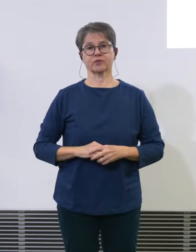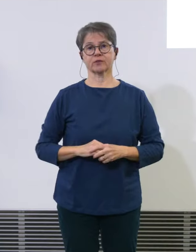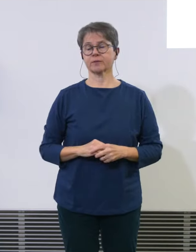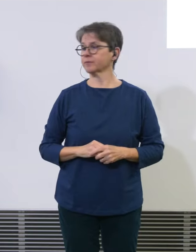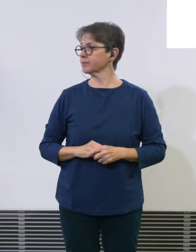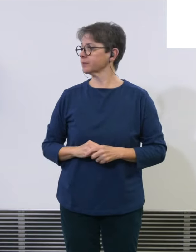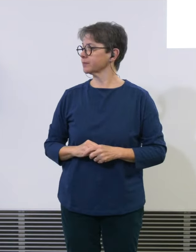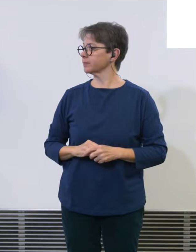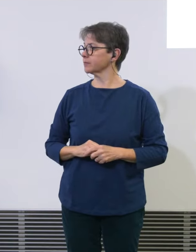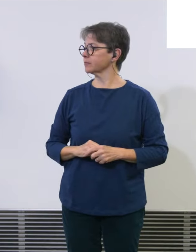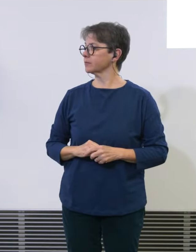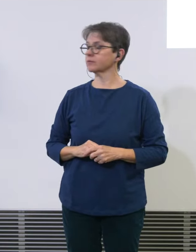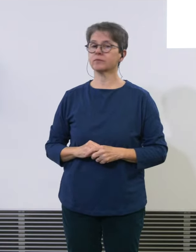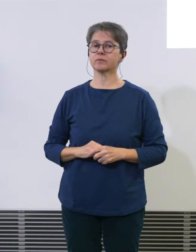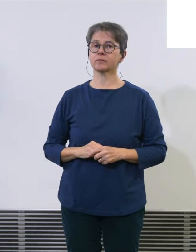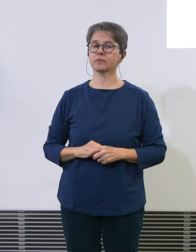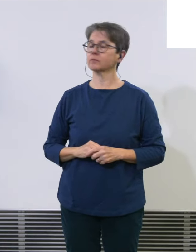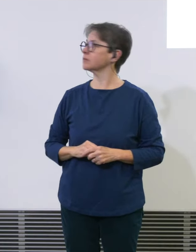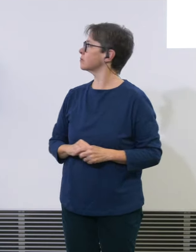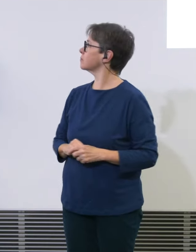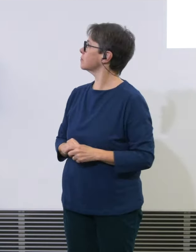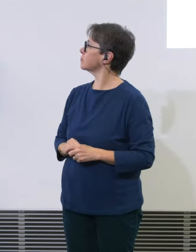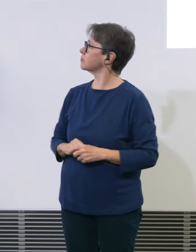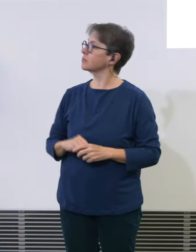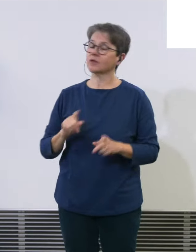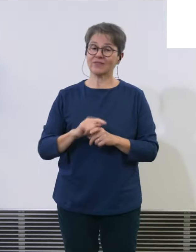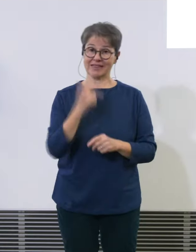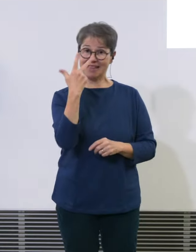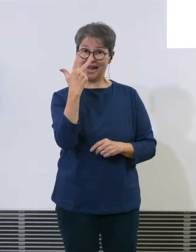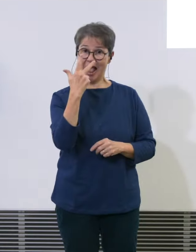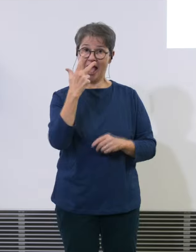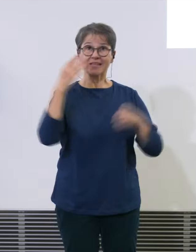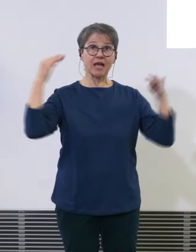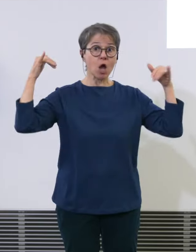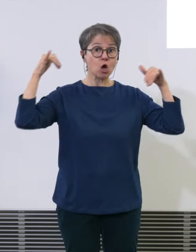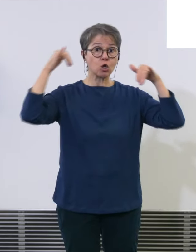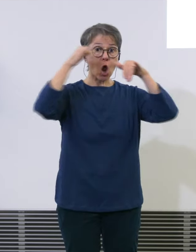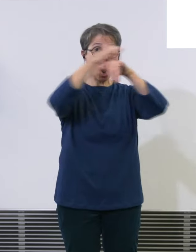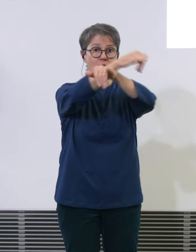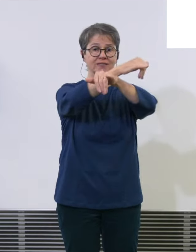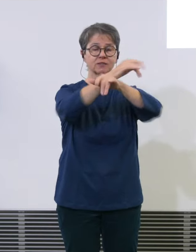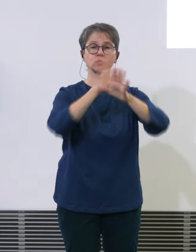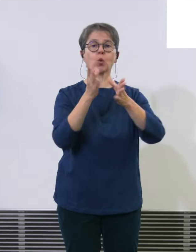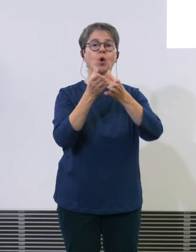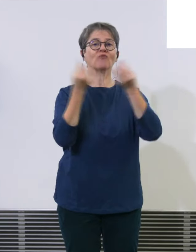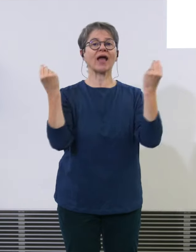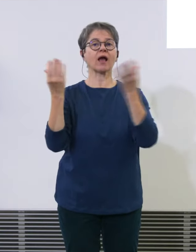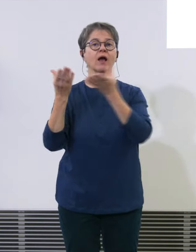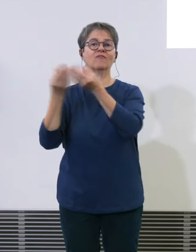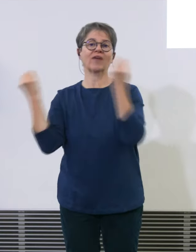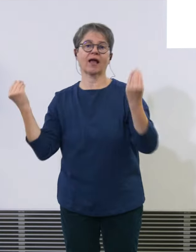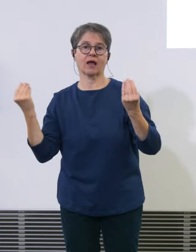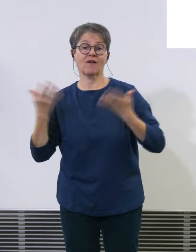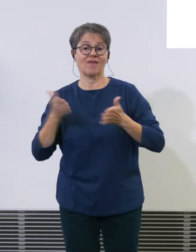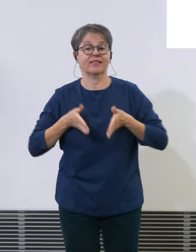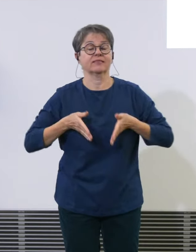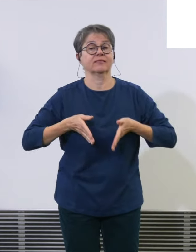sind die drei Kreuzungen, also die die Kreise dort verschwinden. Also mit einer Verlängerung von der Piste